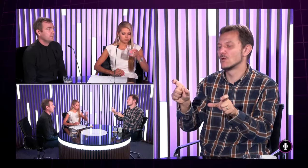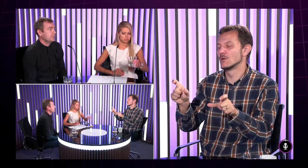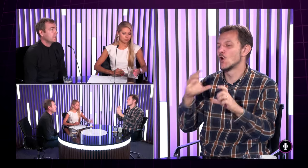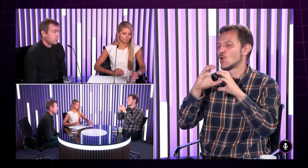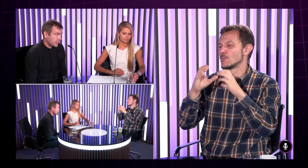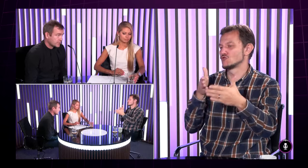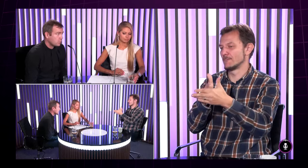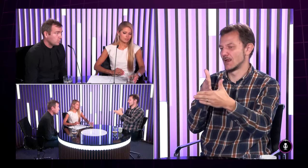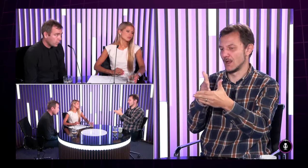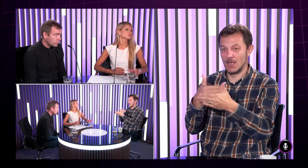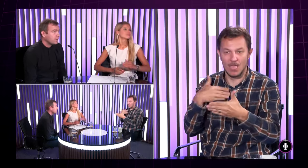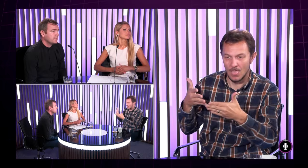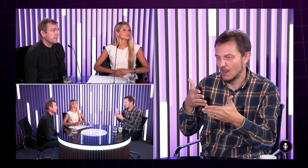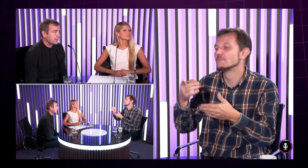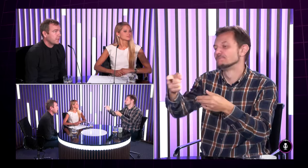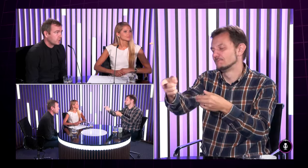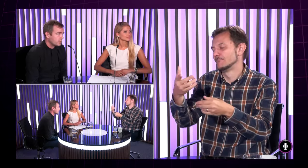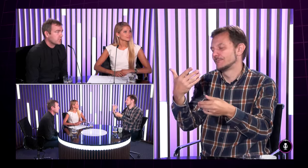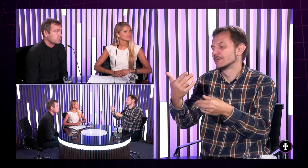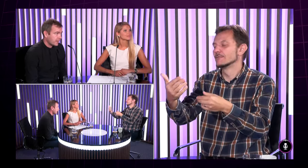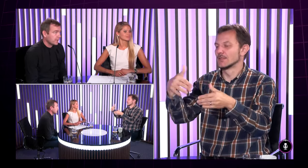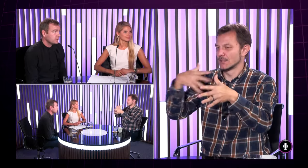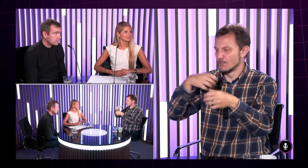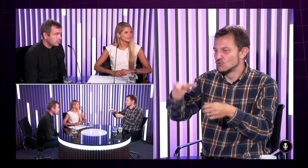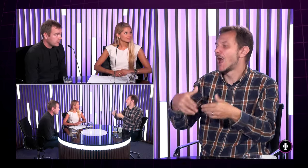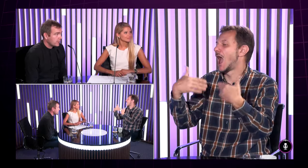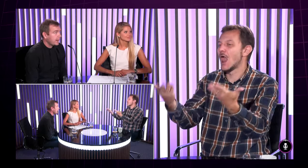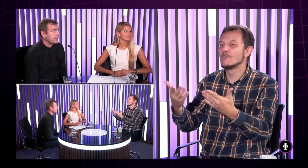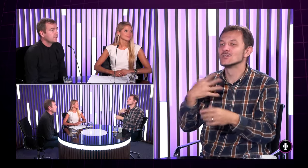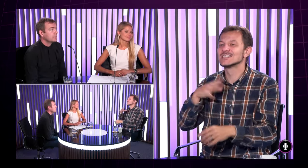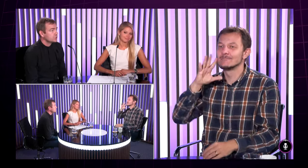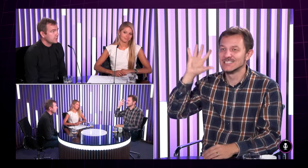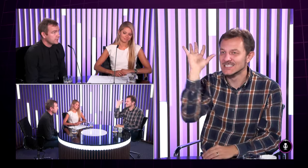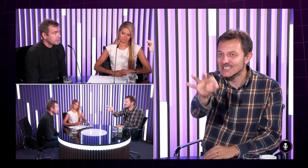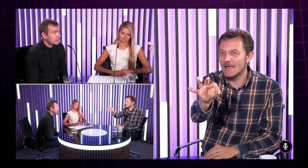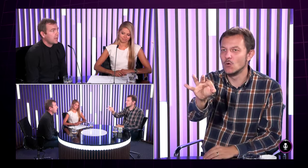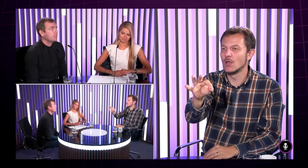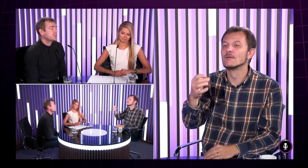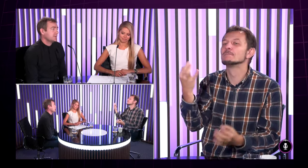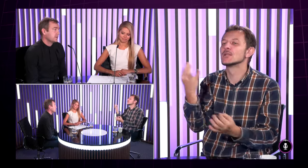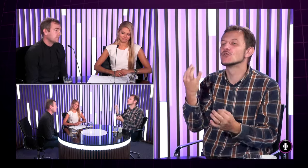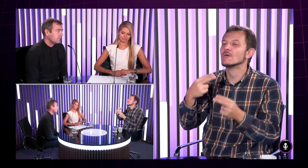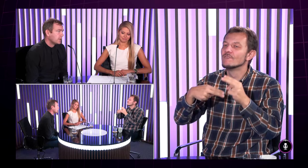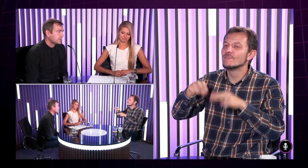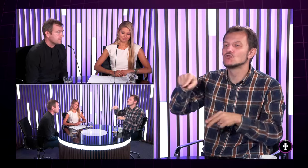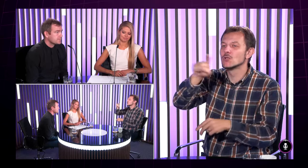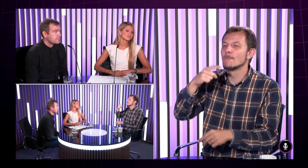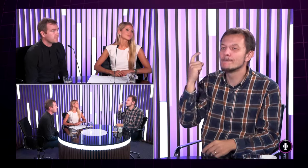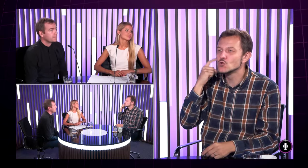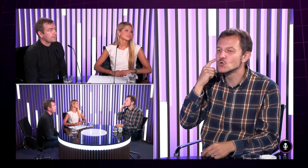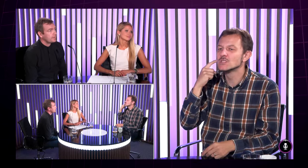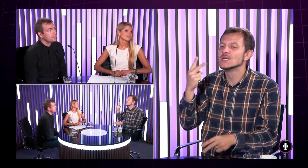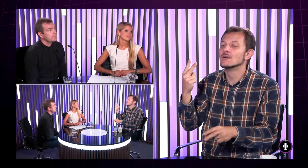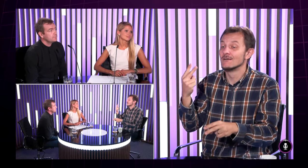potrebujem tlmočníka z toho dôvodu aby sme prekonali komunikačnú bariéru ak je tlmočník alebo chcem niekam zavolať